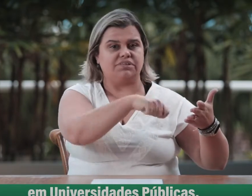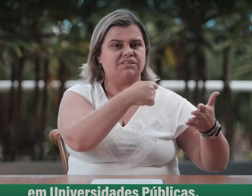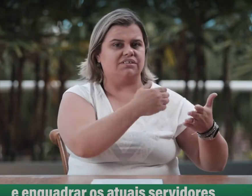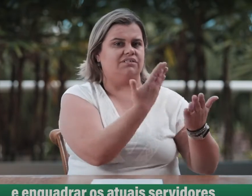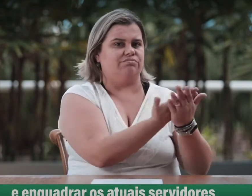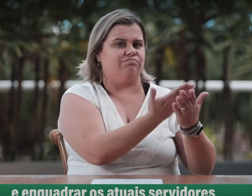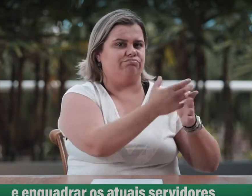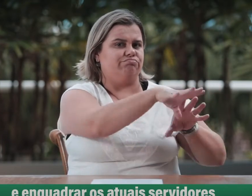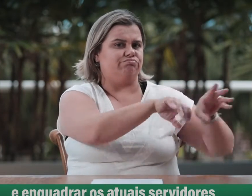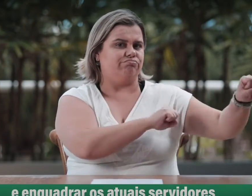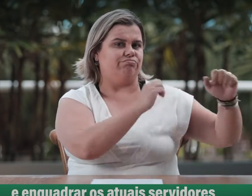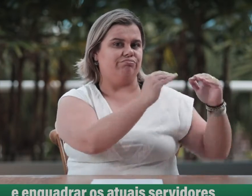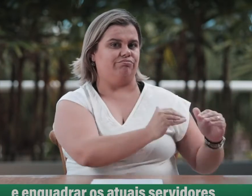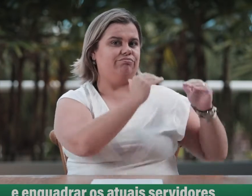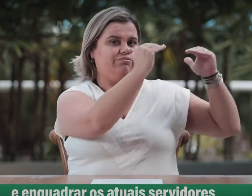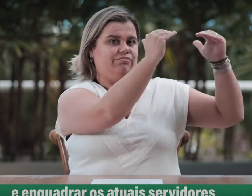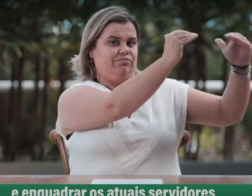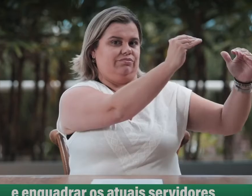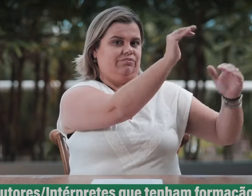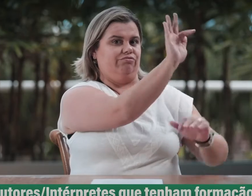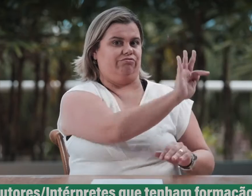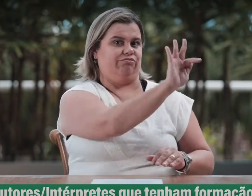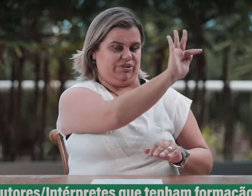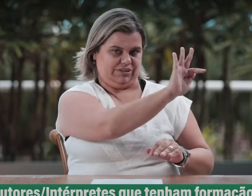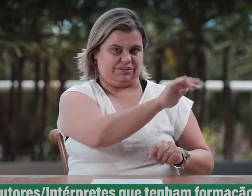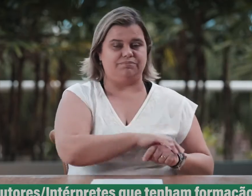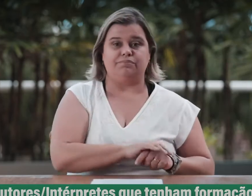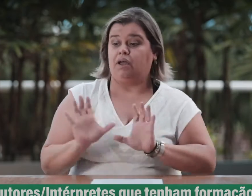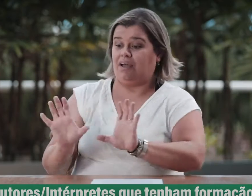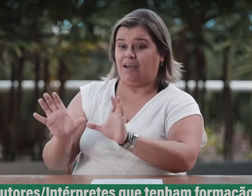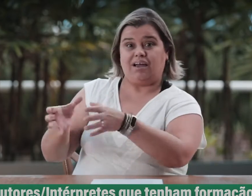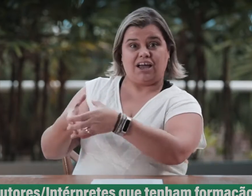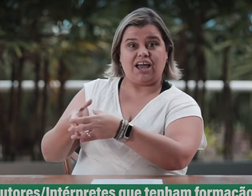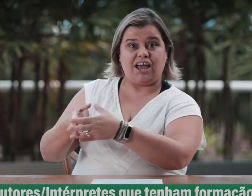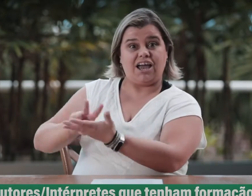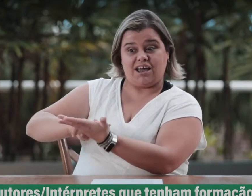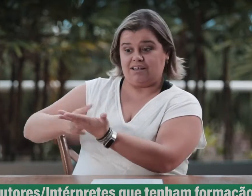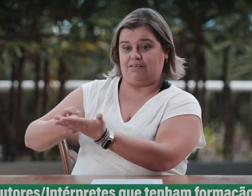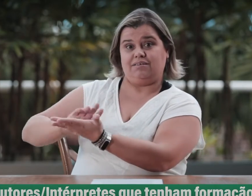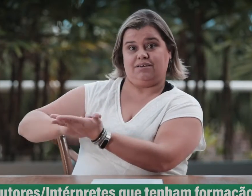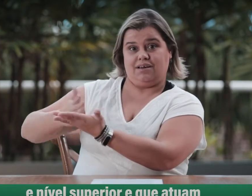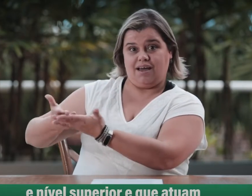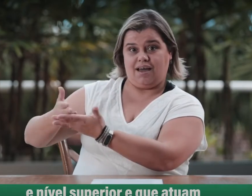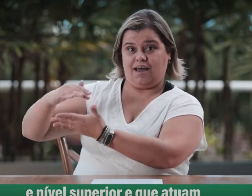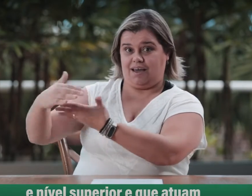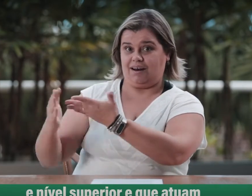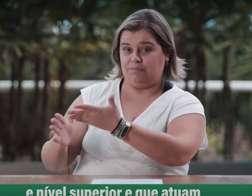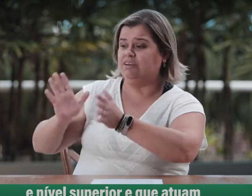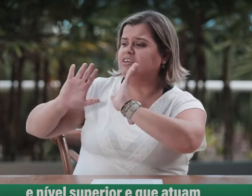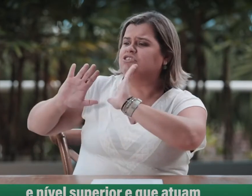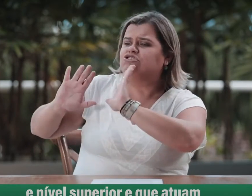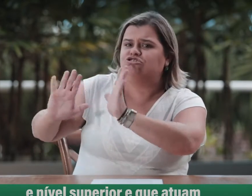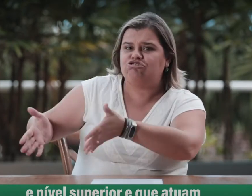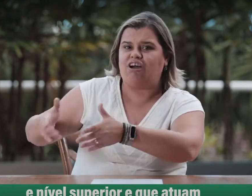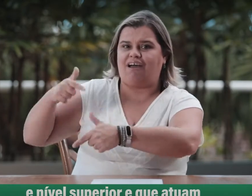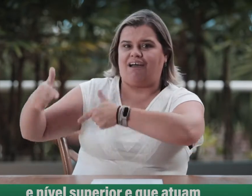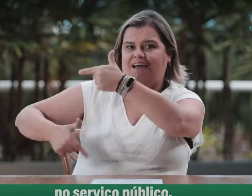e enquadrar os atuais servidores, tradutores e intérpretes que tenham formação de nível superior e que atuam no